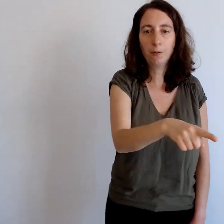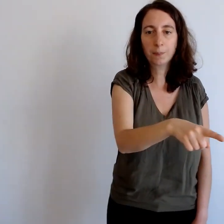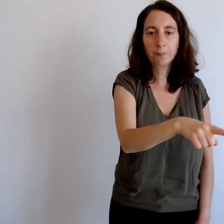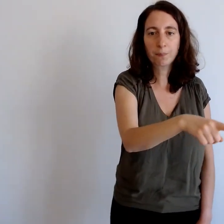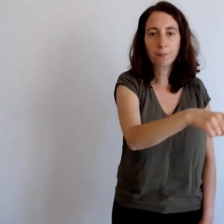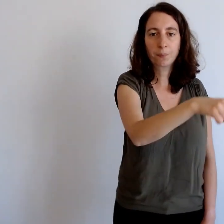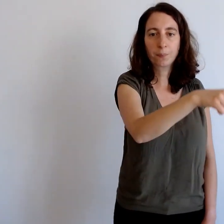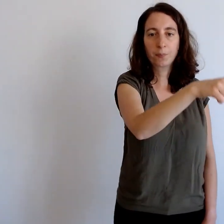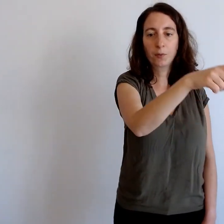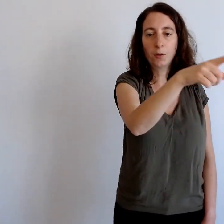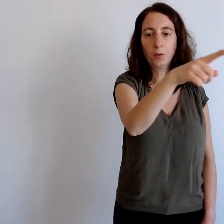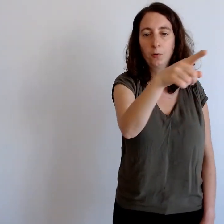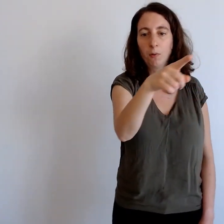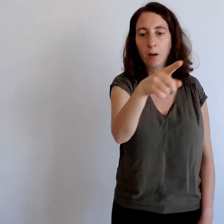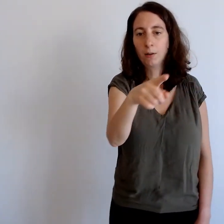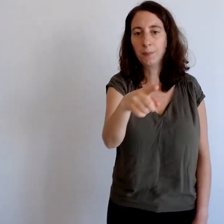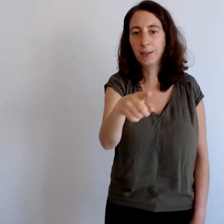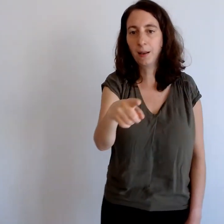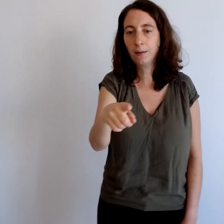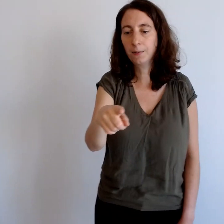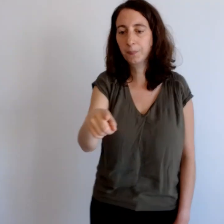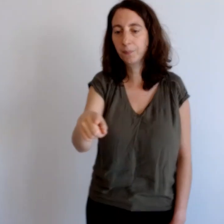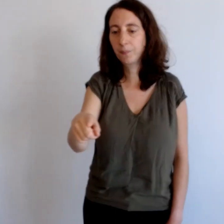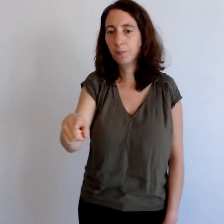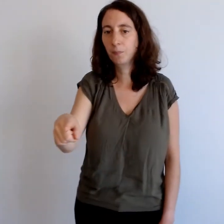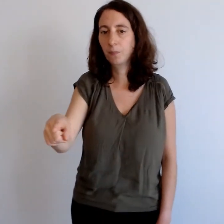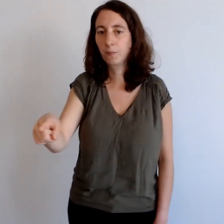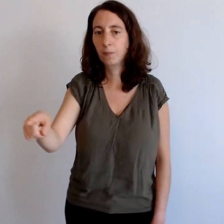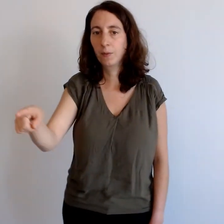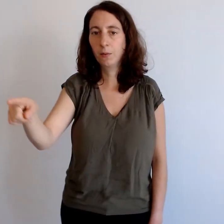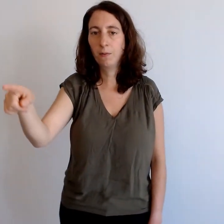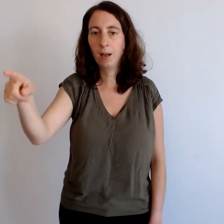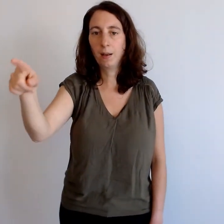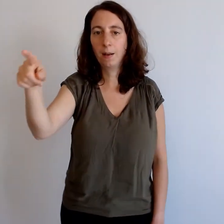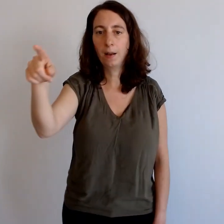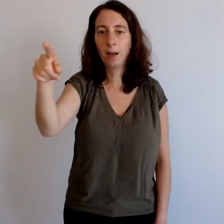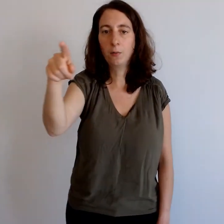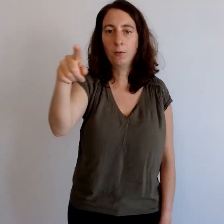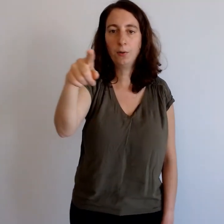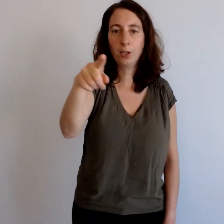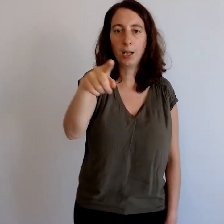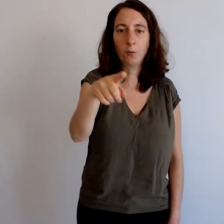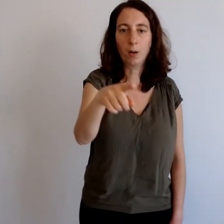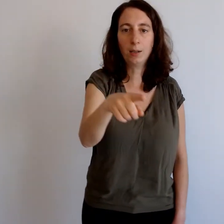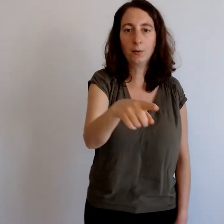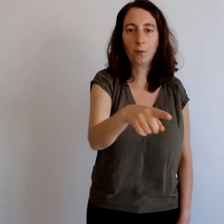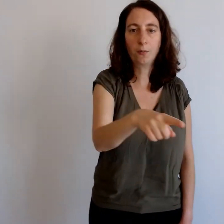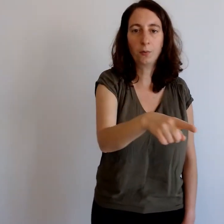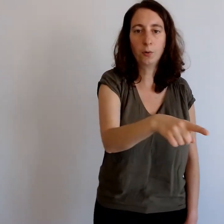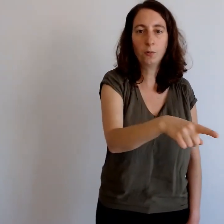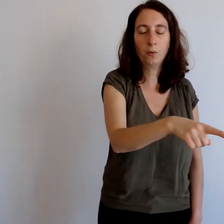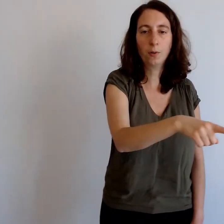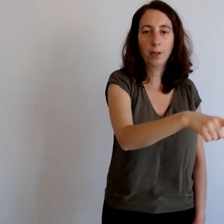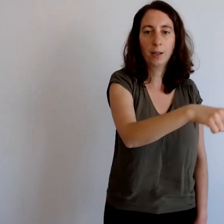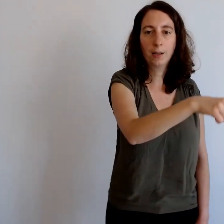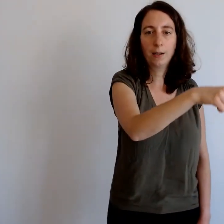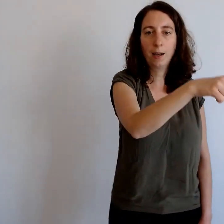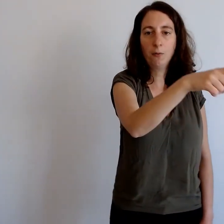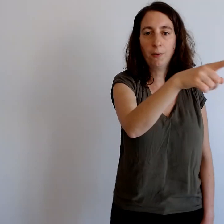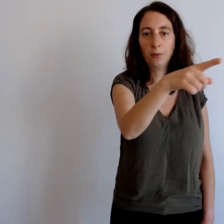notre doigt, comme ça, et on va à gauche et à droite, en fonction de là où va notre